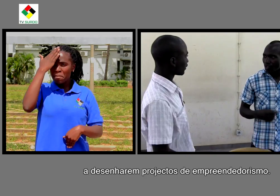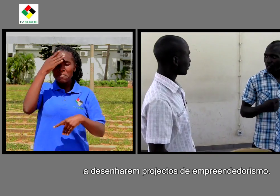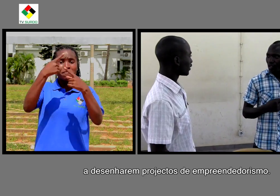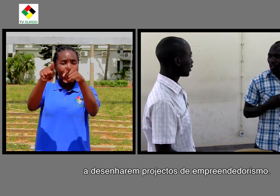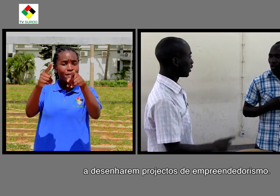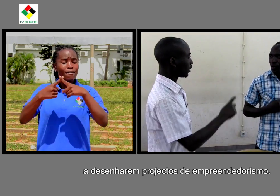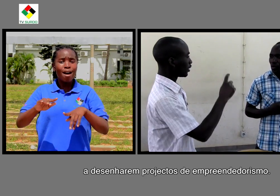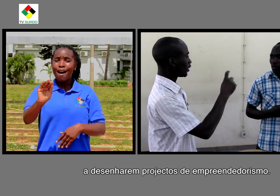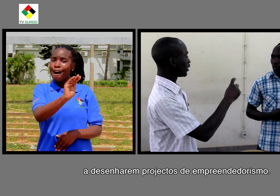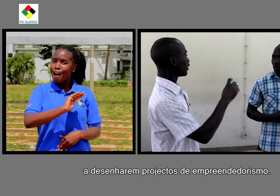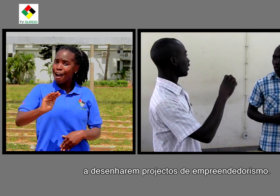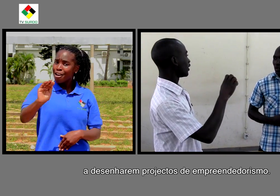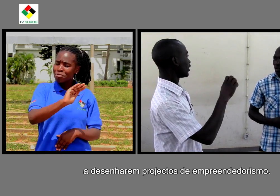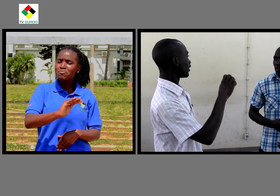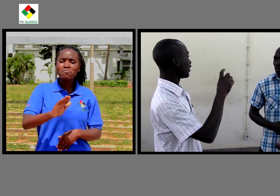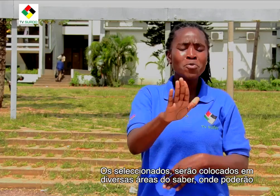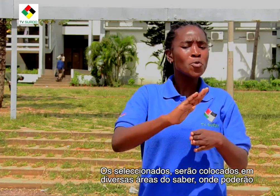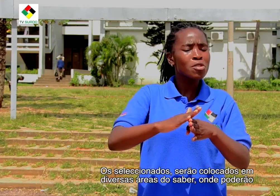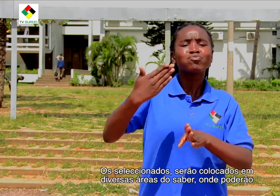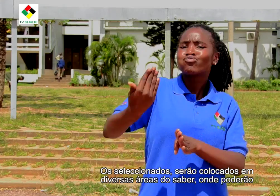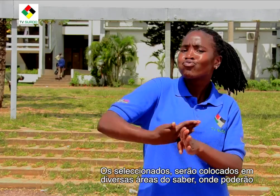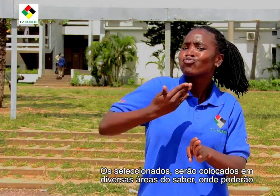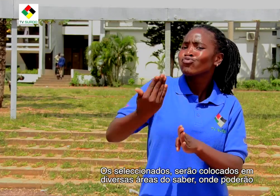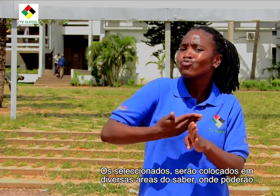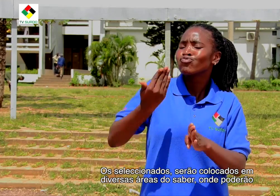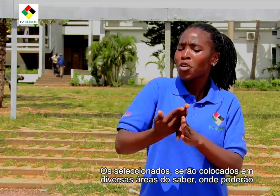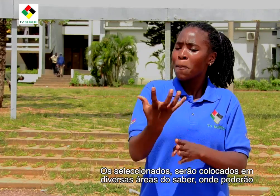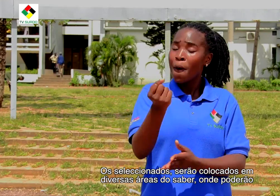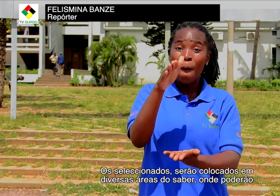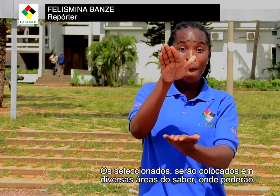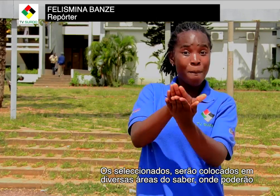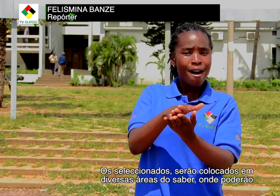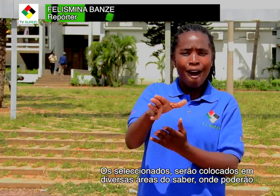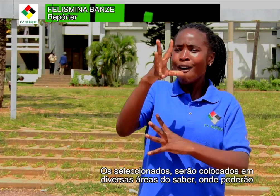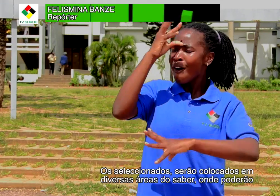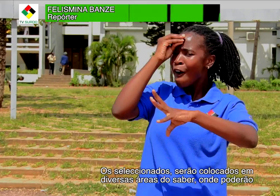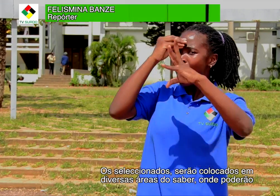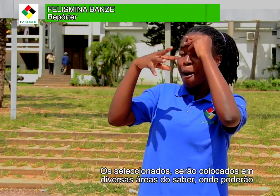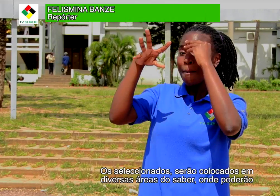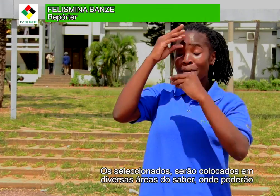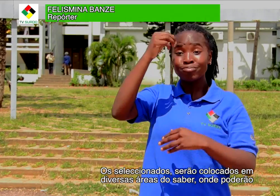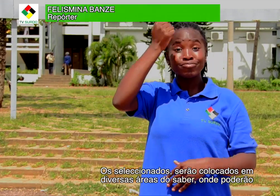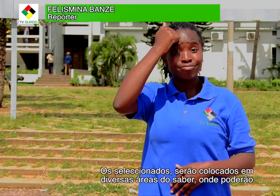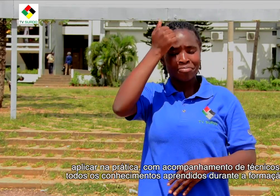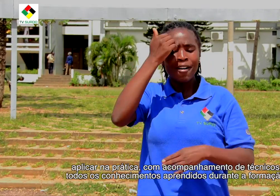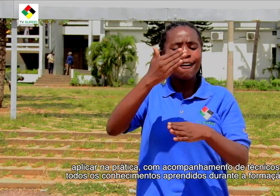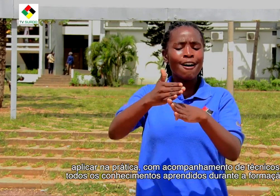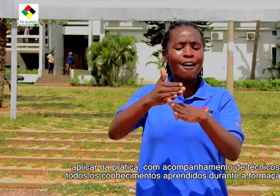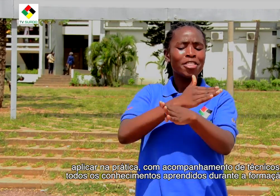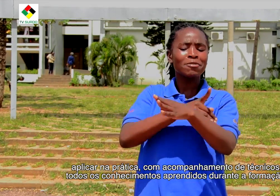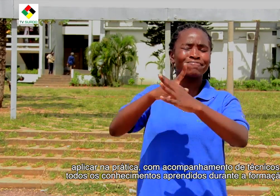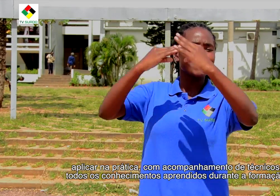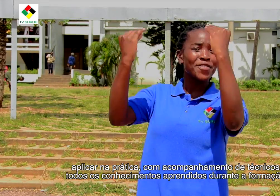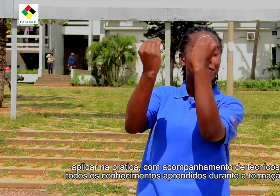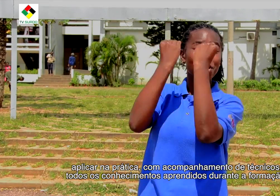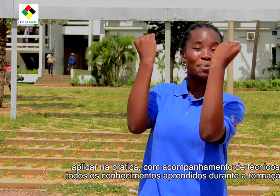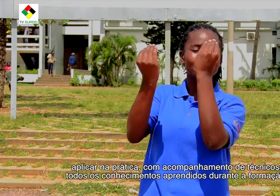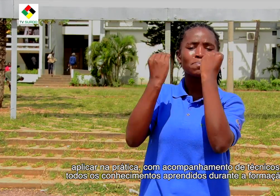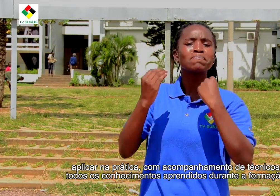projetos de empreendedorismo. Os selecionados serão colocados em diversas áreas de saber, onde poderão aplicar na prática todos os conhecimentos